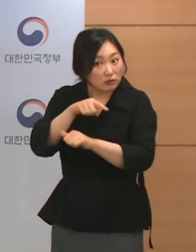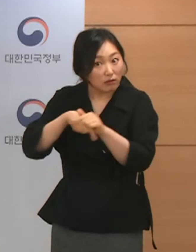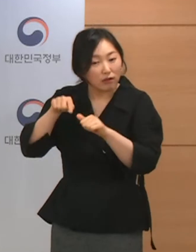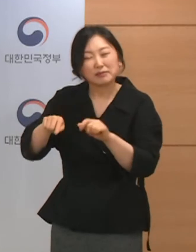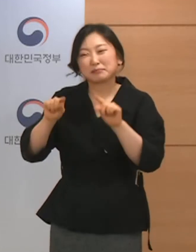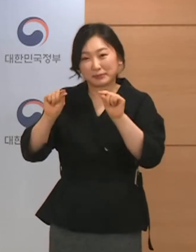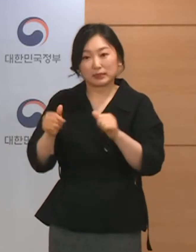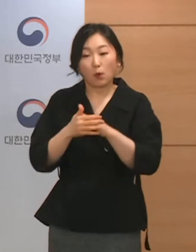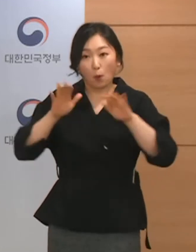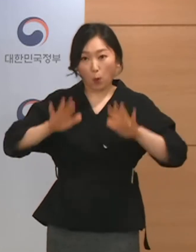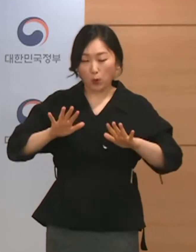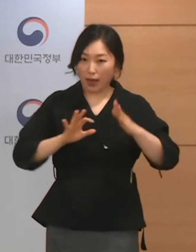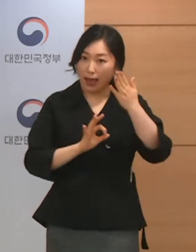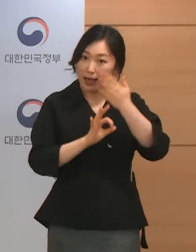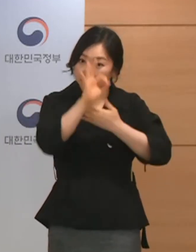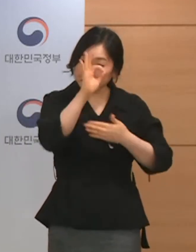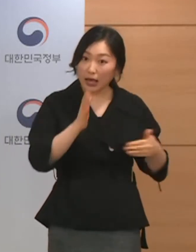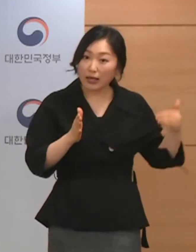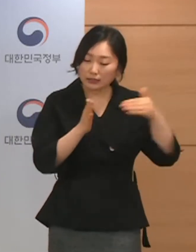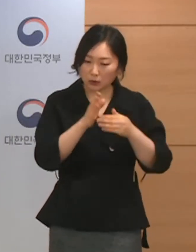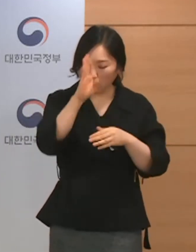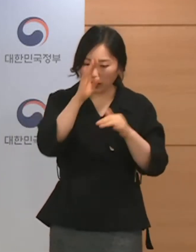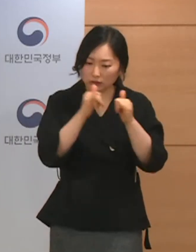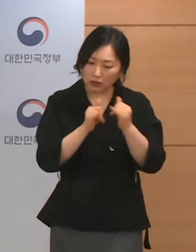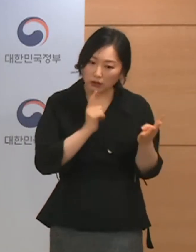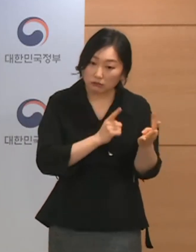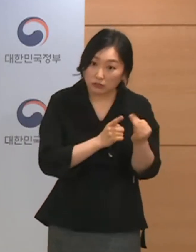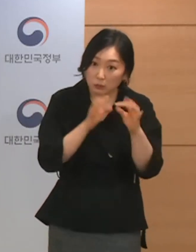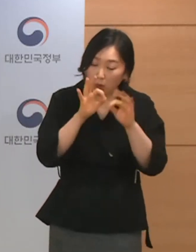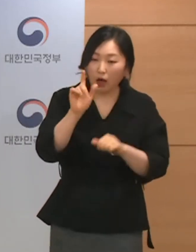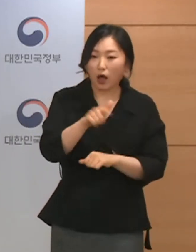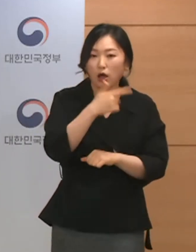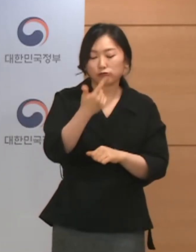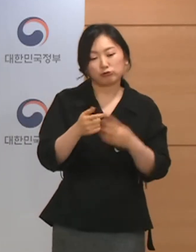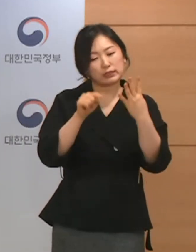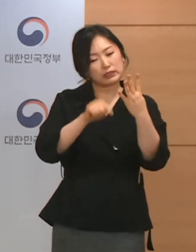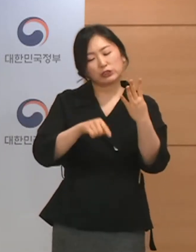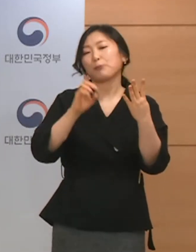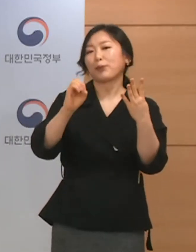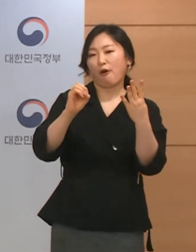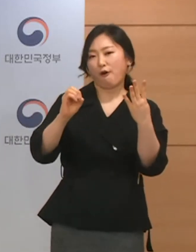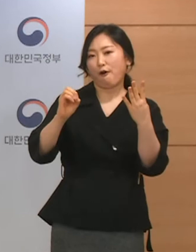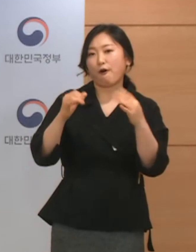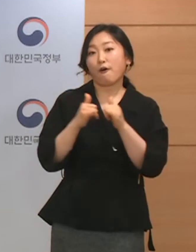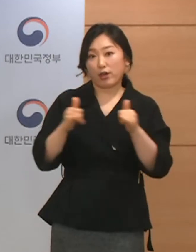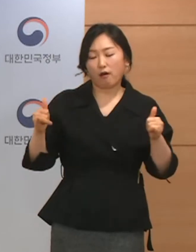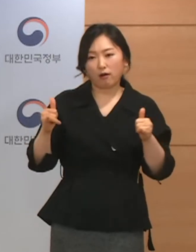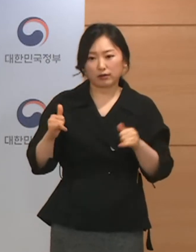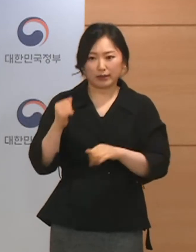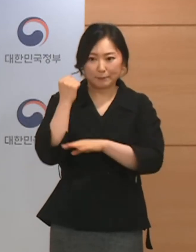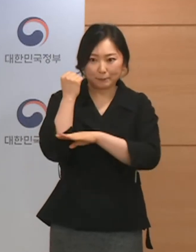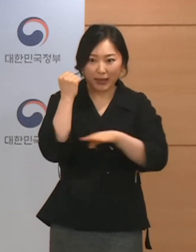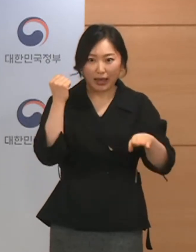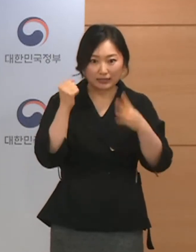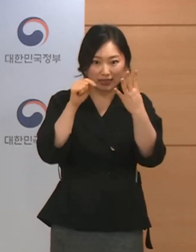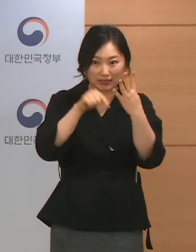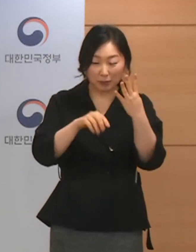오늘 아침까지의 환자 수를 카운트하면 하루 평균 4.0명으로 딱 기준치인 4